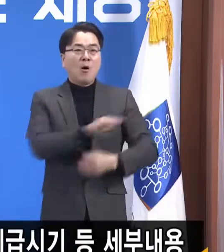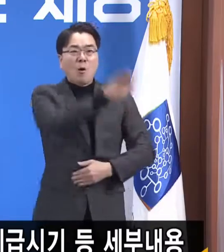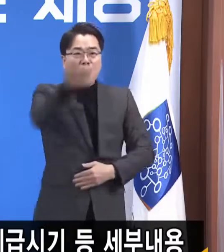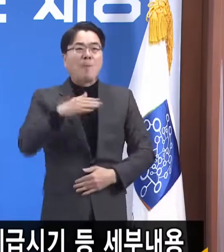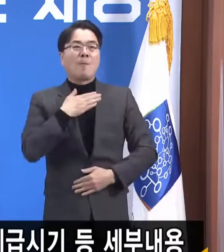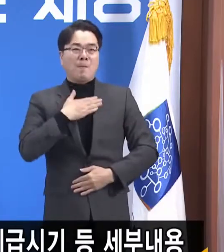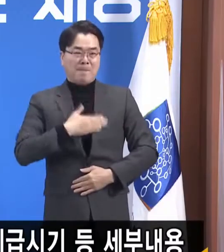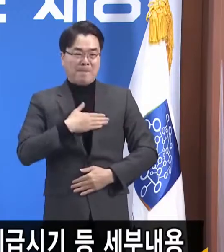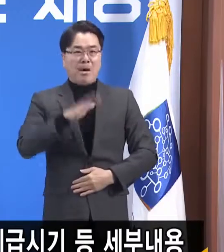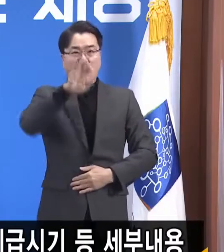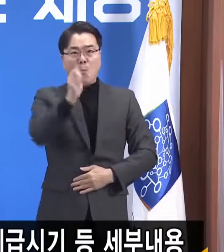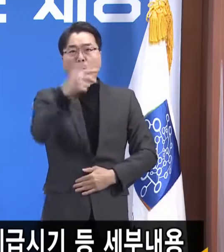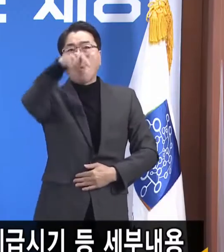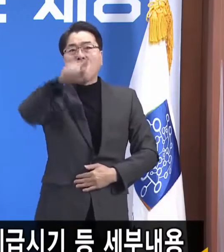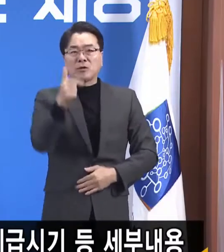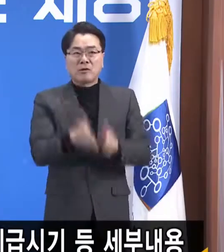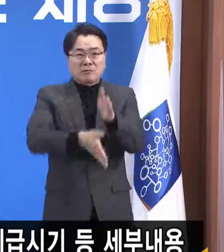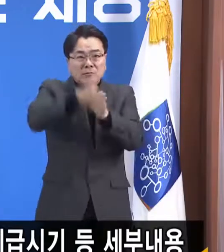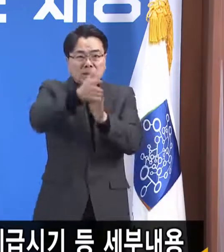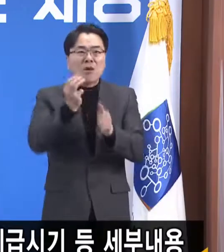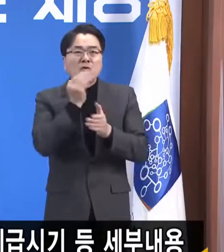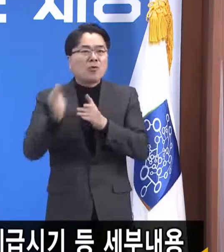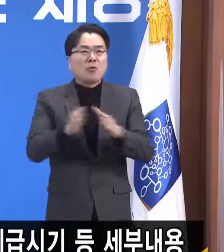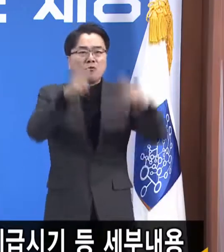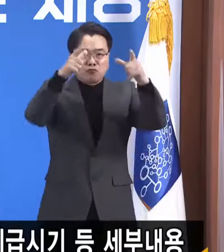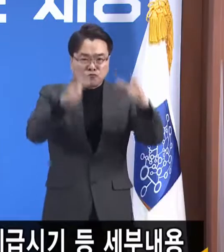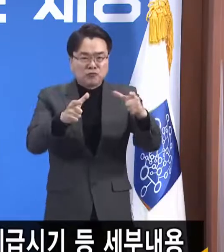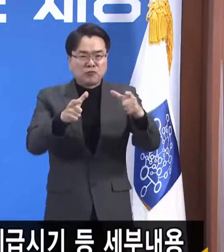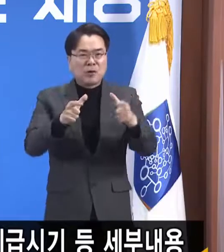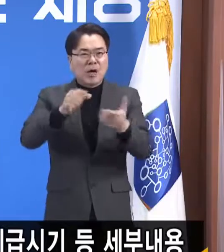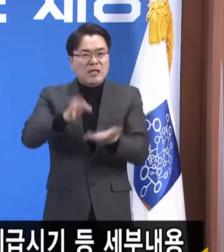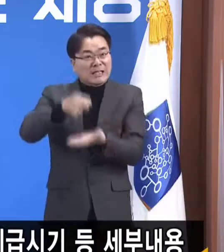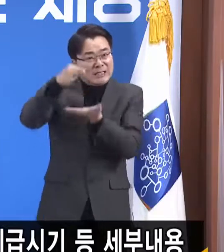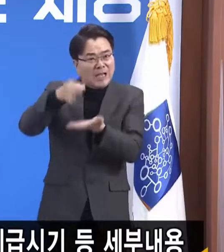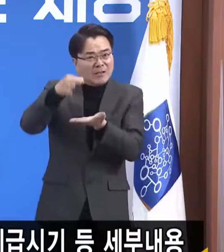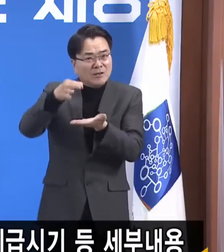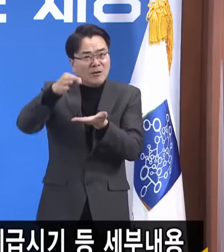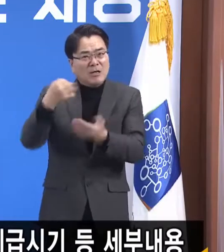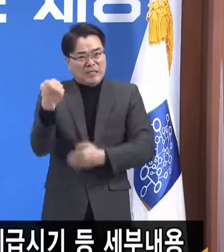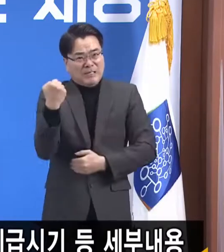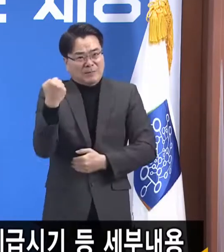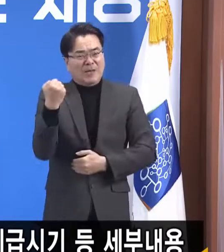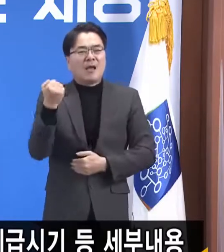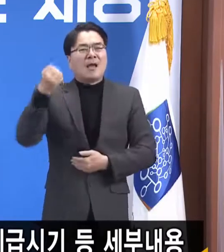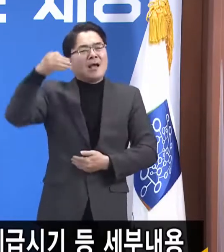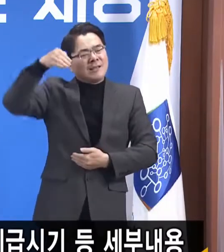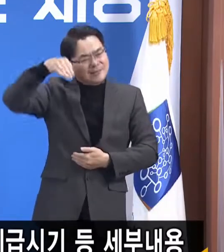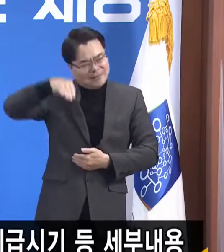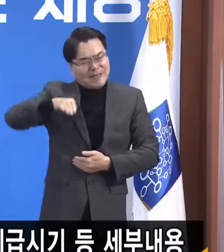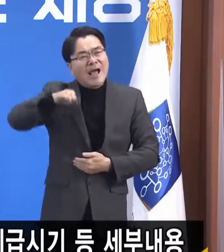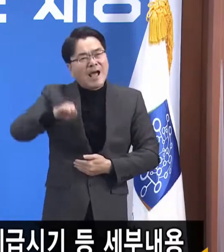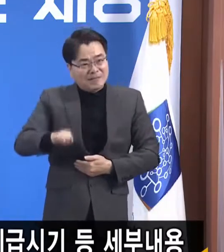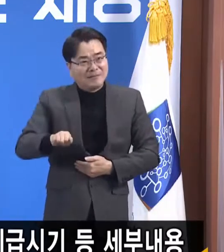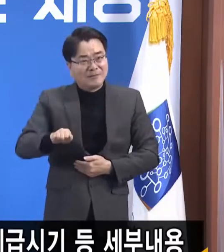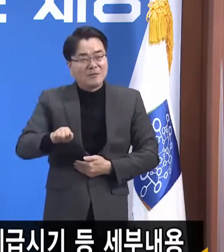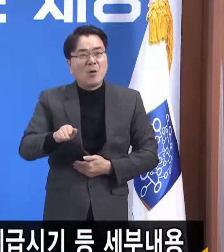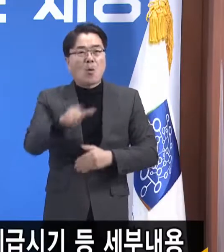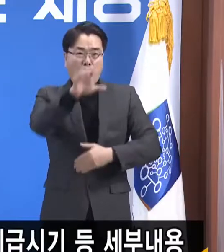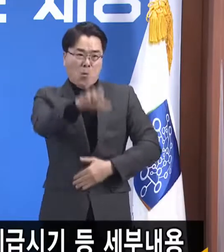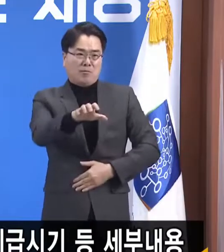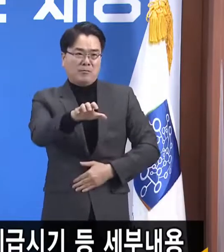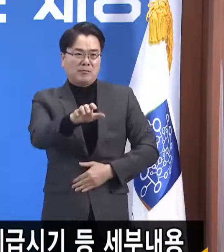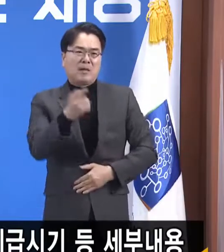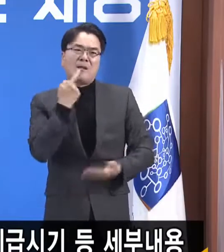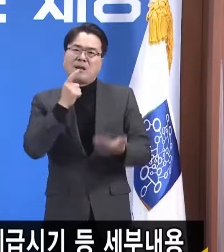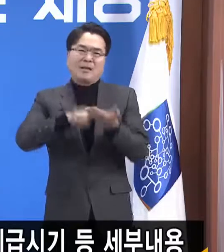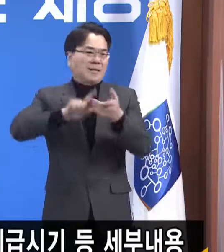아시는 것처럼 포천시는 도내 31개 시군 가운데서도 재정자립도가 가장 낮은 편에 속합니다. 쉽지